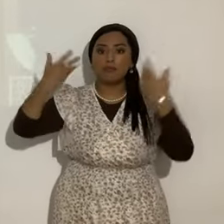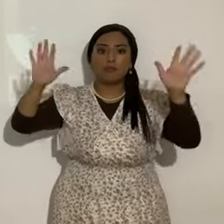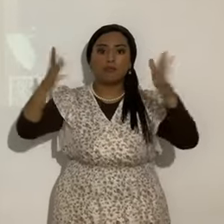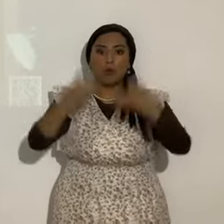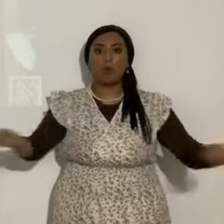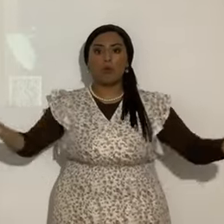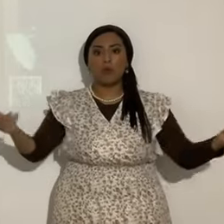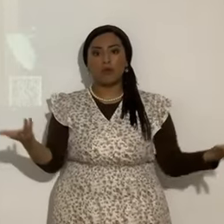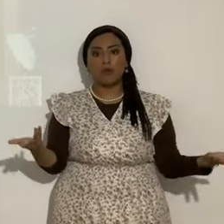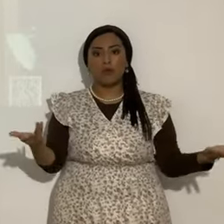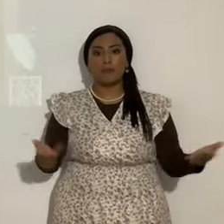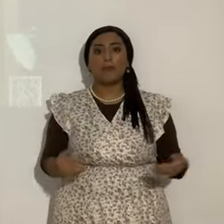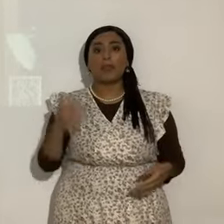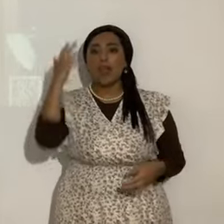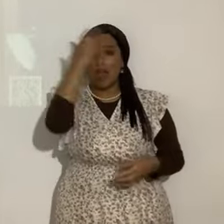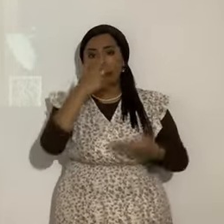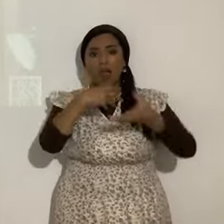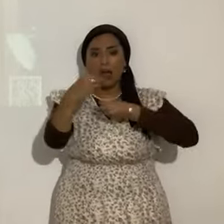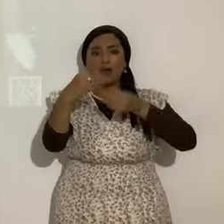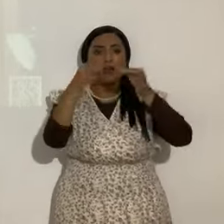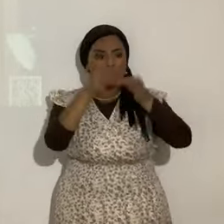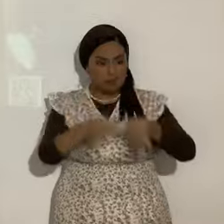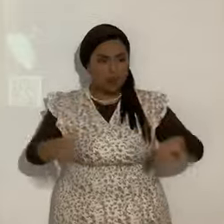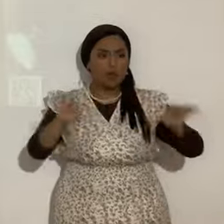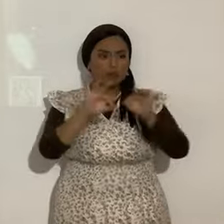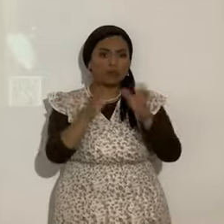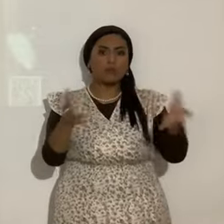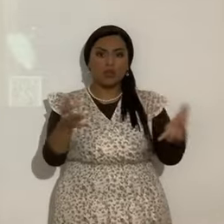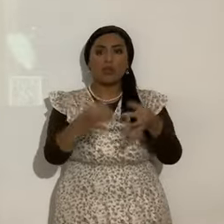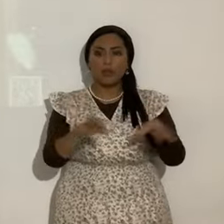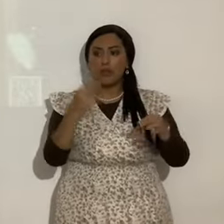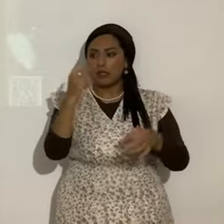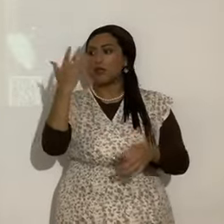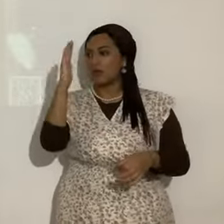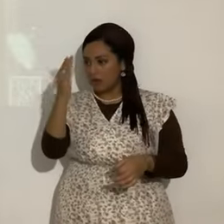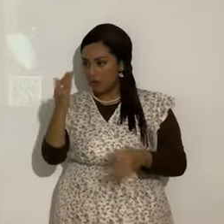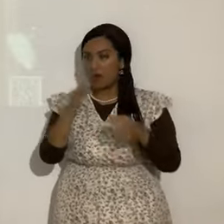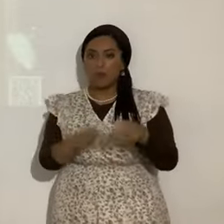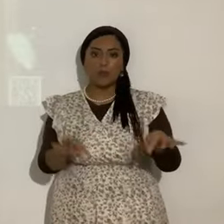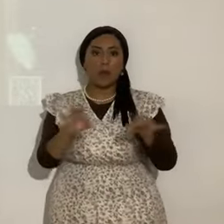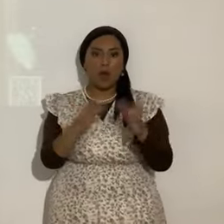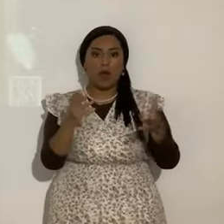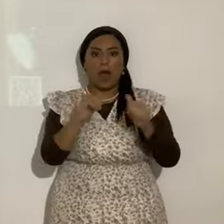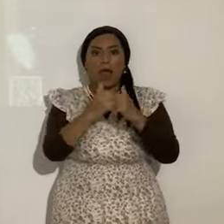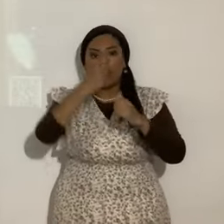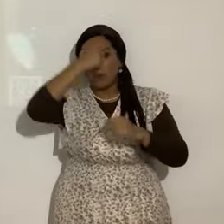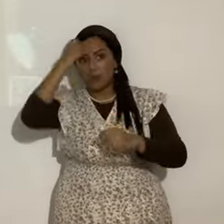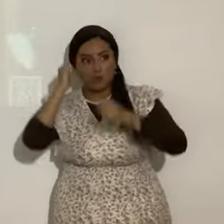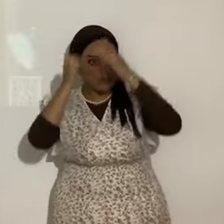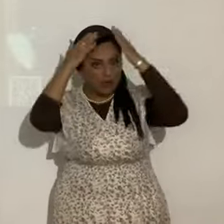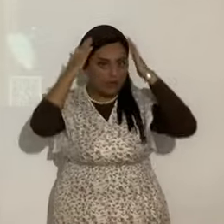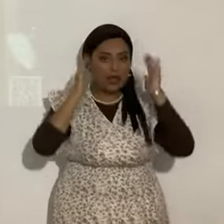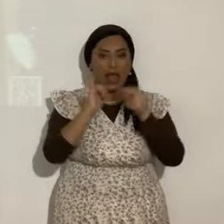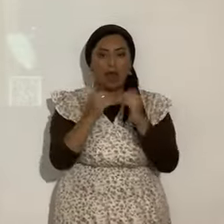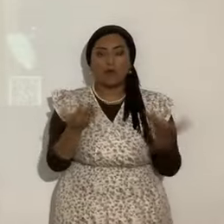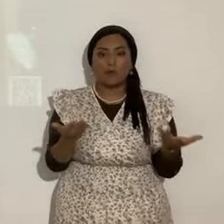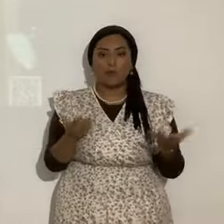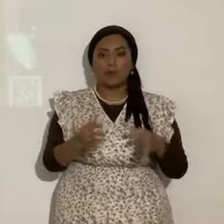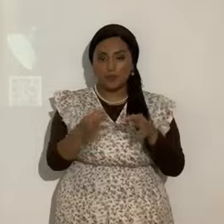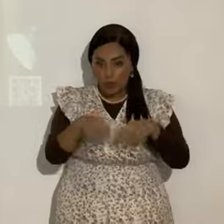la apariencia física cuenta si nos tenemos que ver al espejo si sino como nos peinamos como nos arreglamos etcétera etcétera